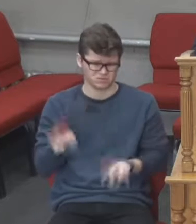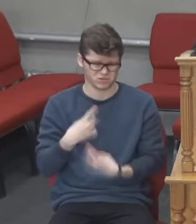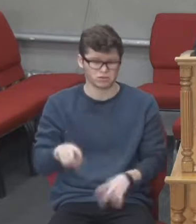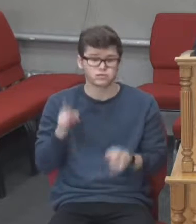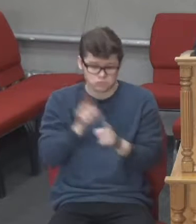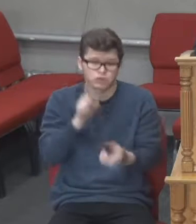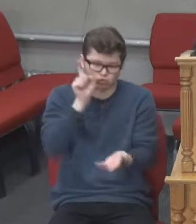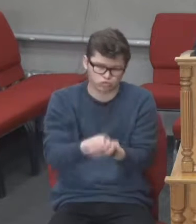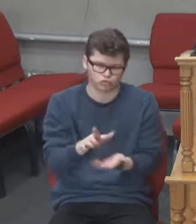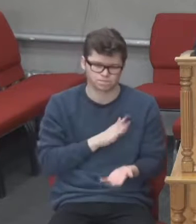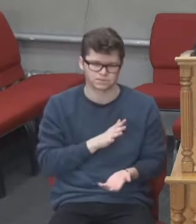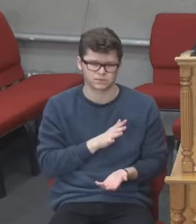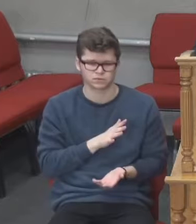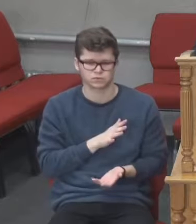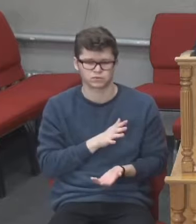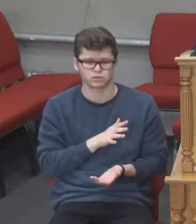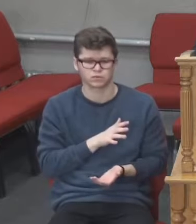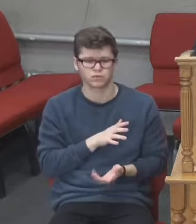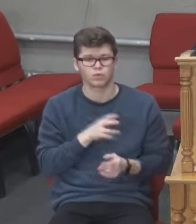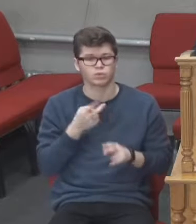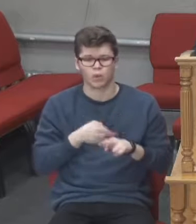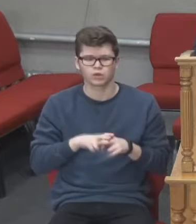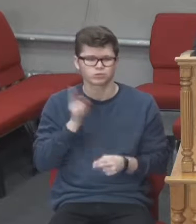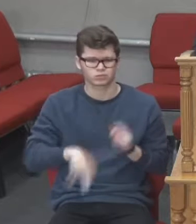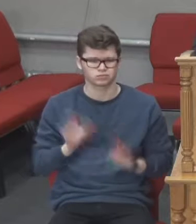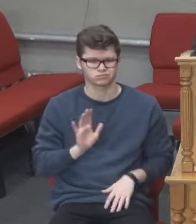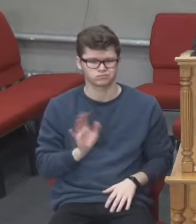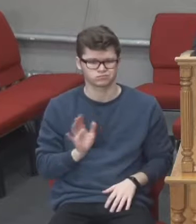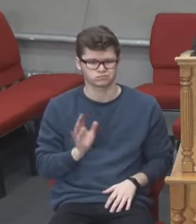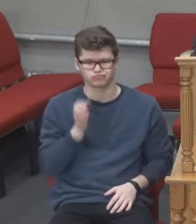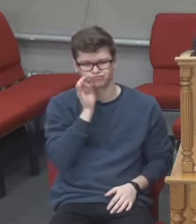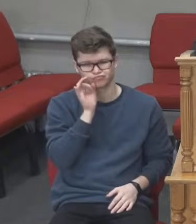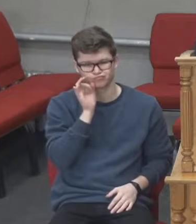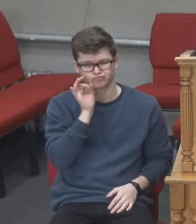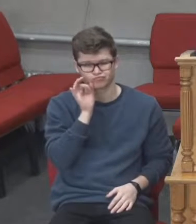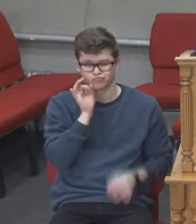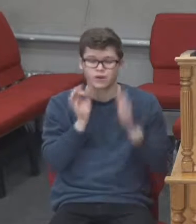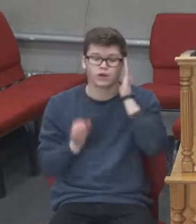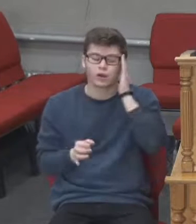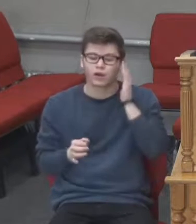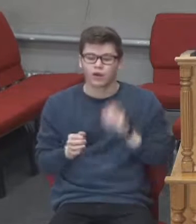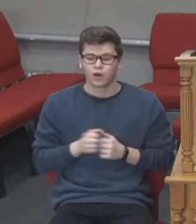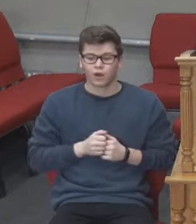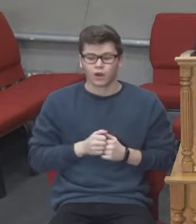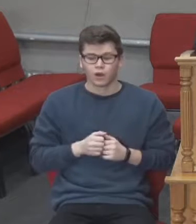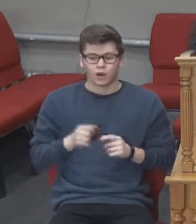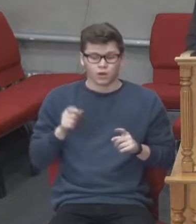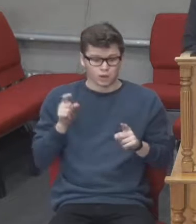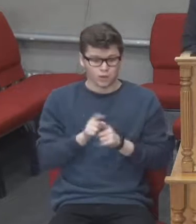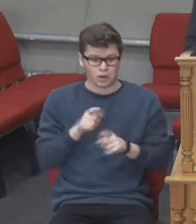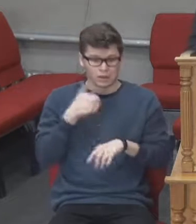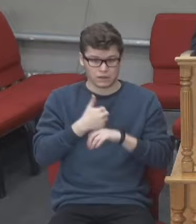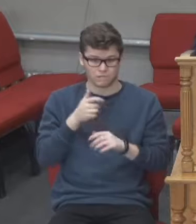бо статись належить тому. Але це не кінець ще». І основне